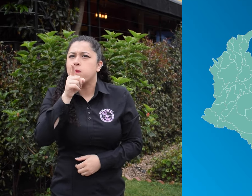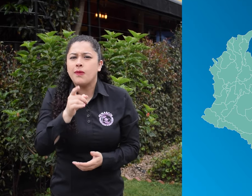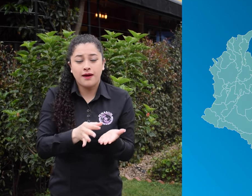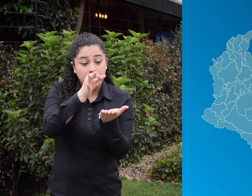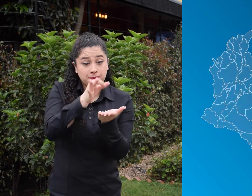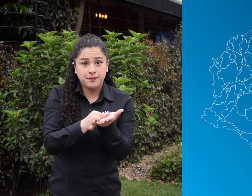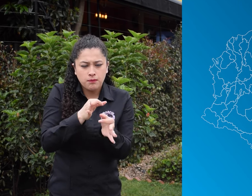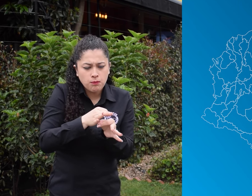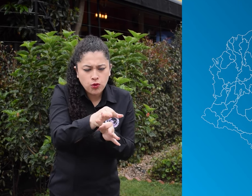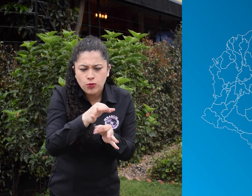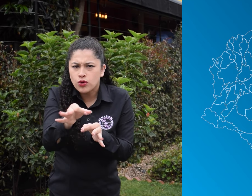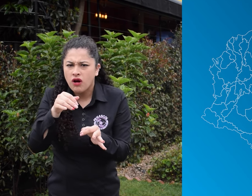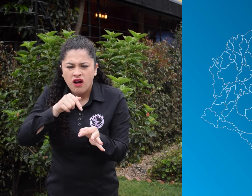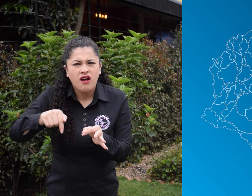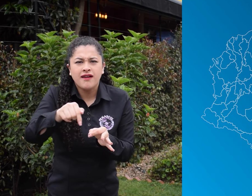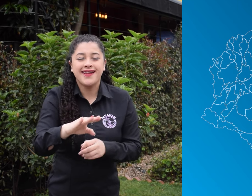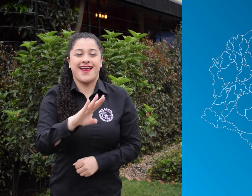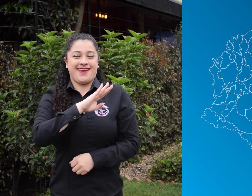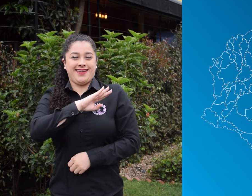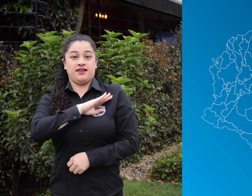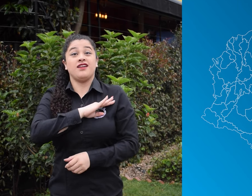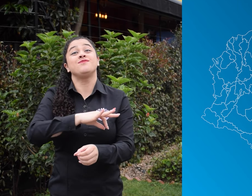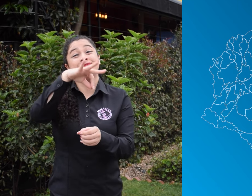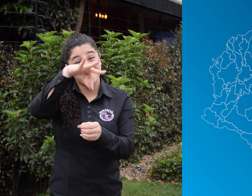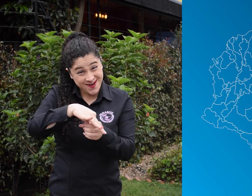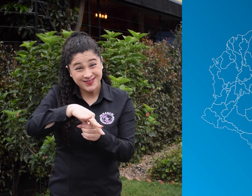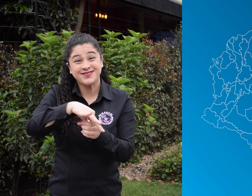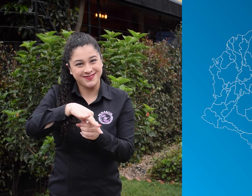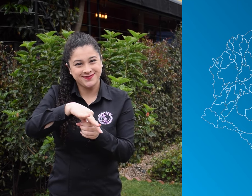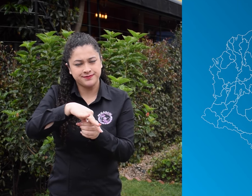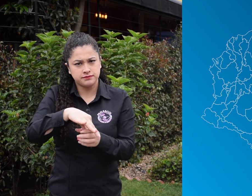alcaldes y concejales de ciudades y municipios,